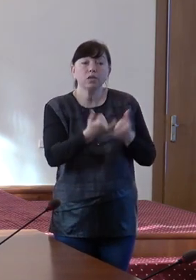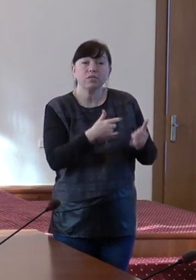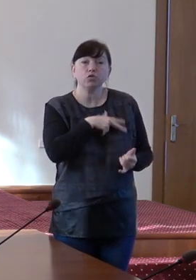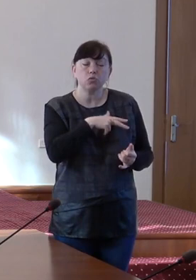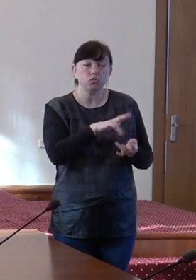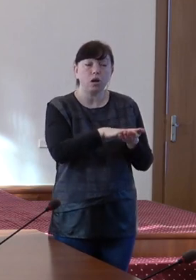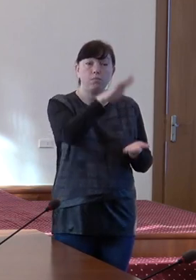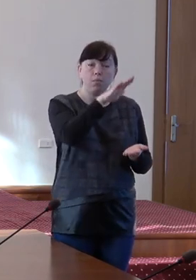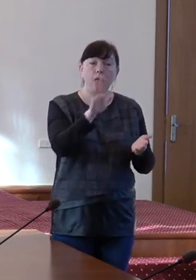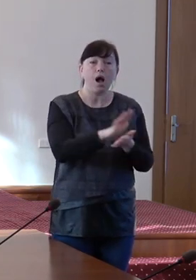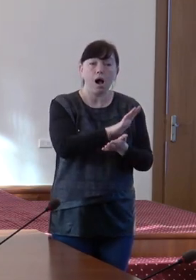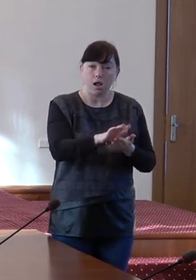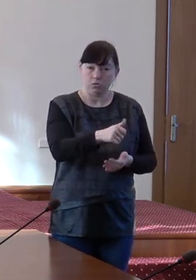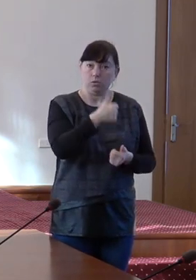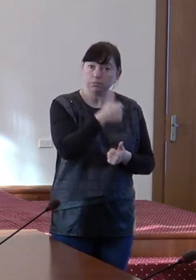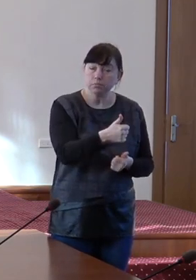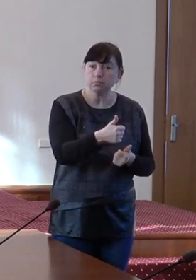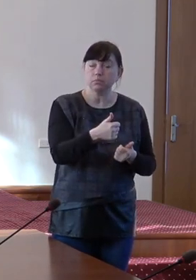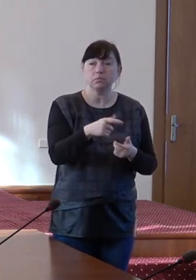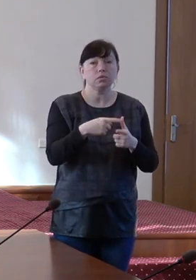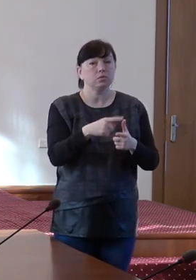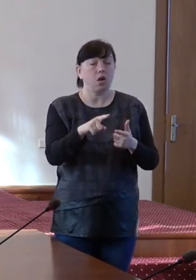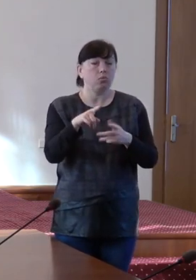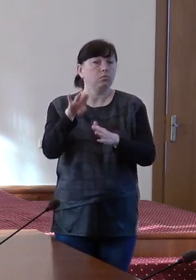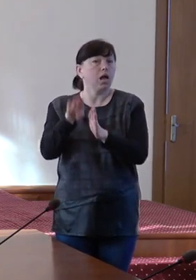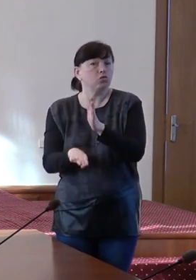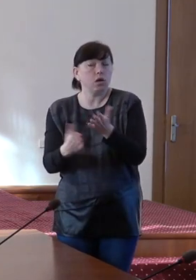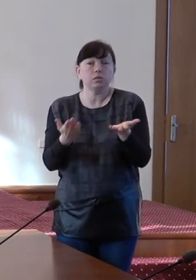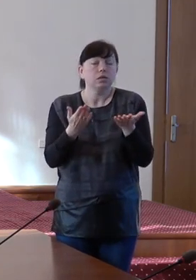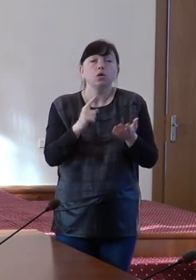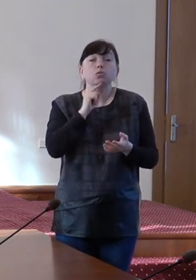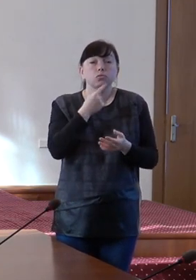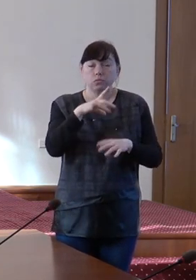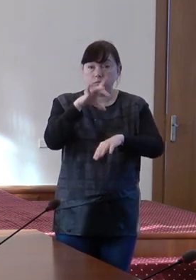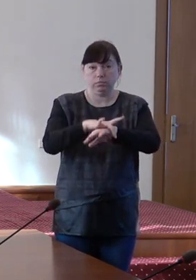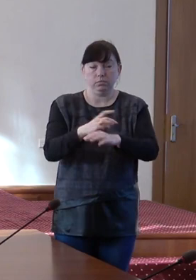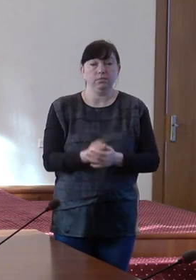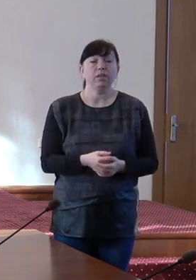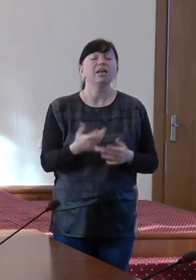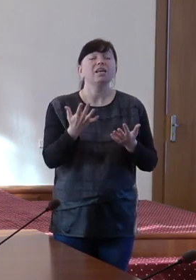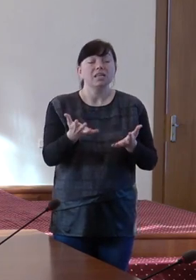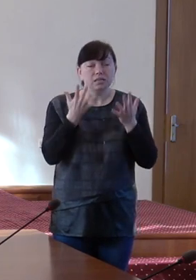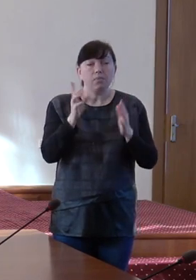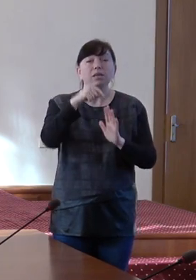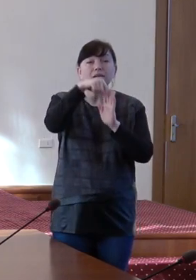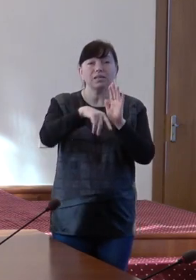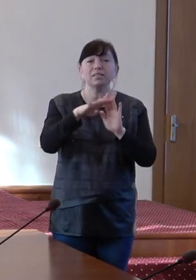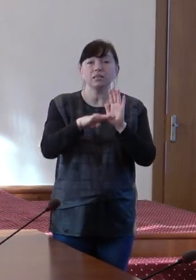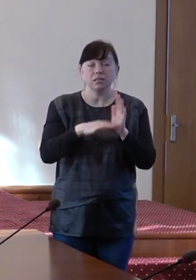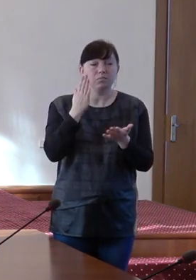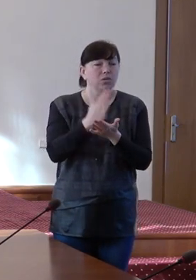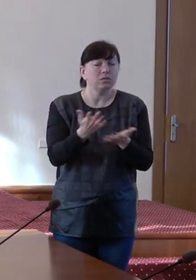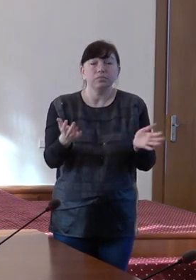sociale este mai mare, calitatea este mai bună. Asta înseamnă că în sistem există foarte multă